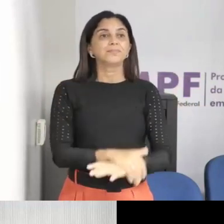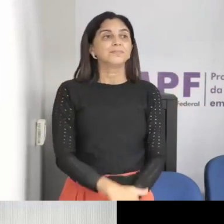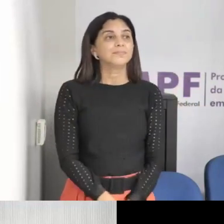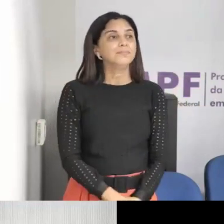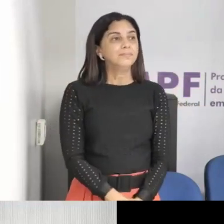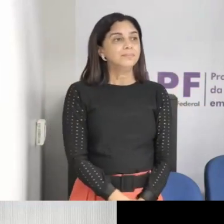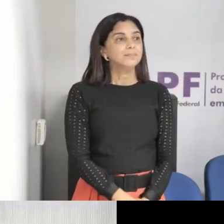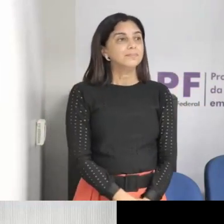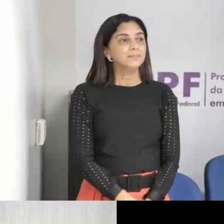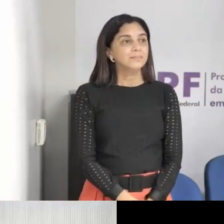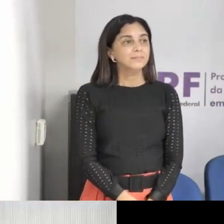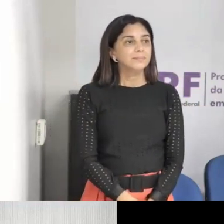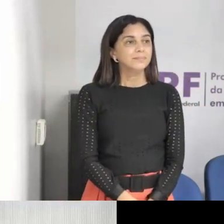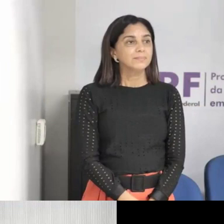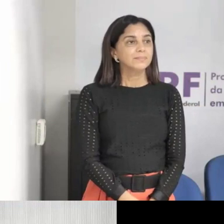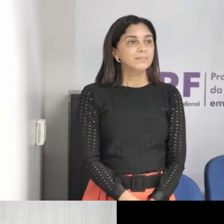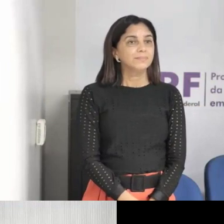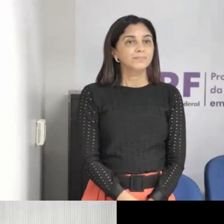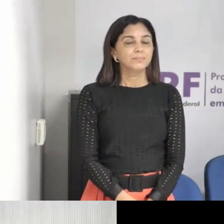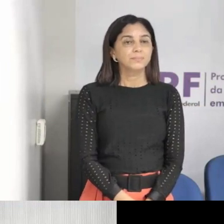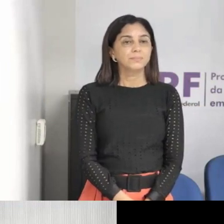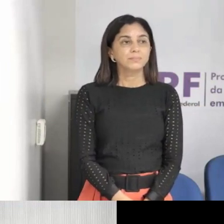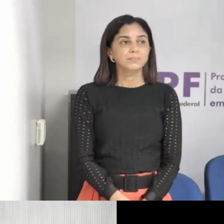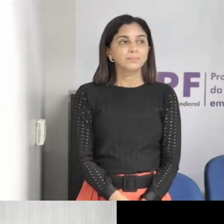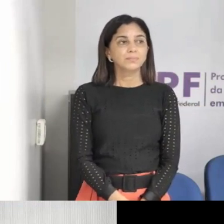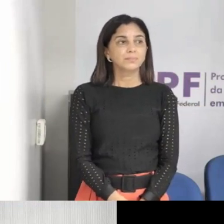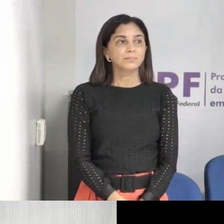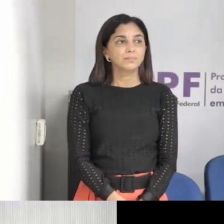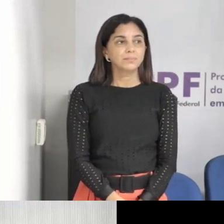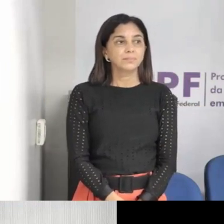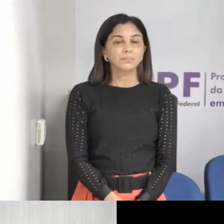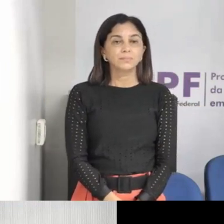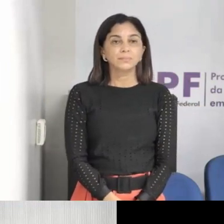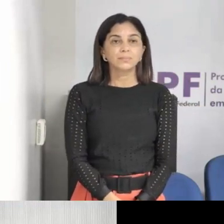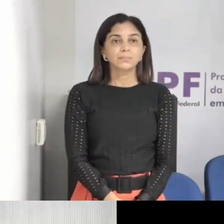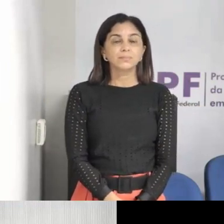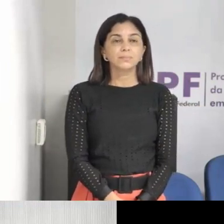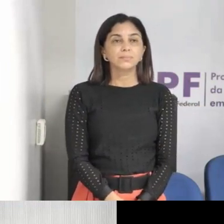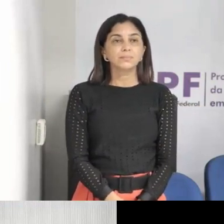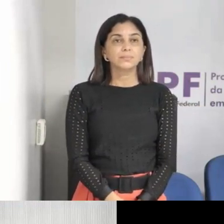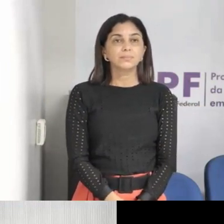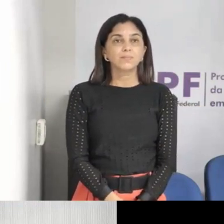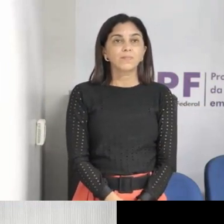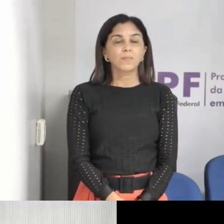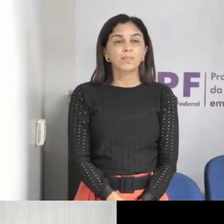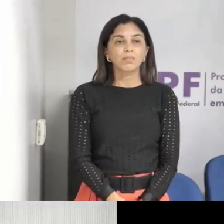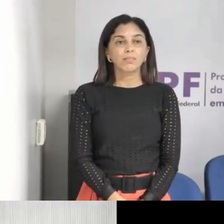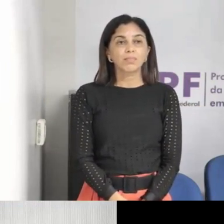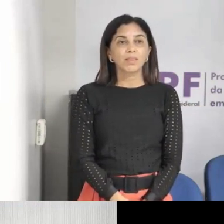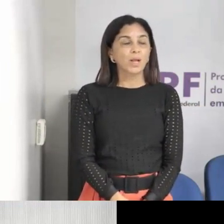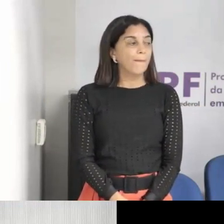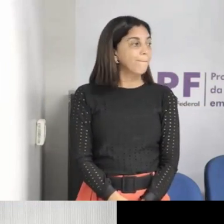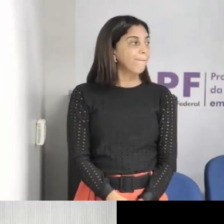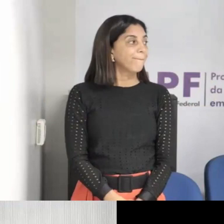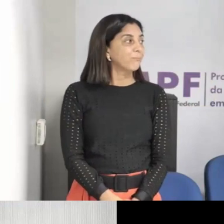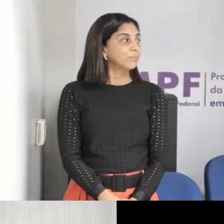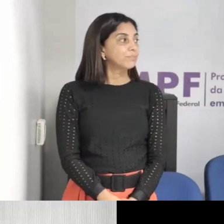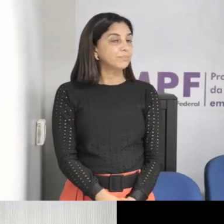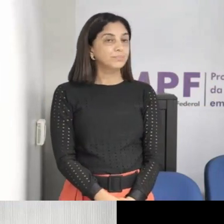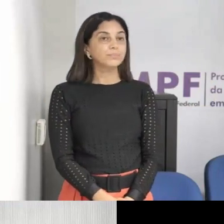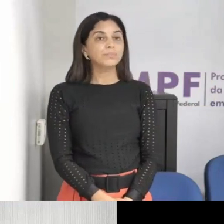pergunta no online ou presencial, tem uma senhora ali atrás, já pedi para o cerimonial passar o microfone,